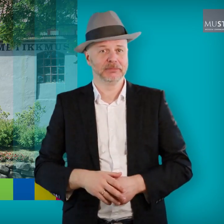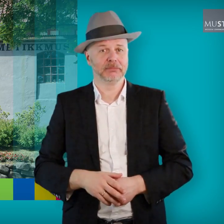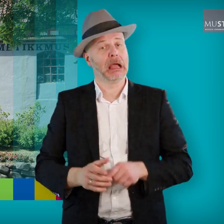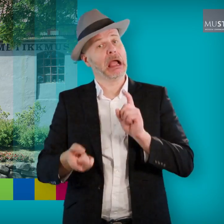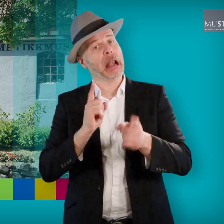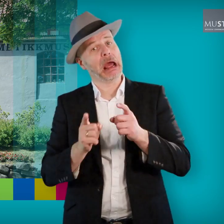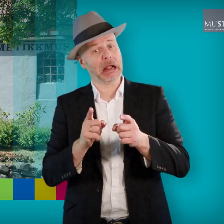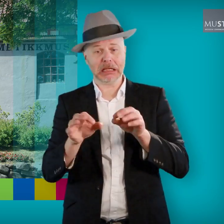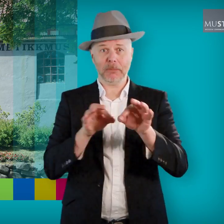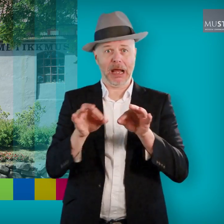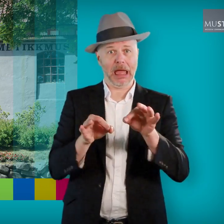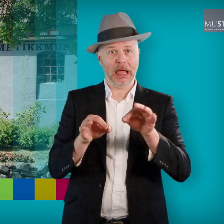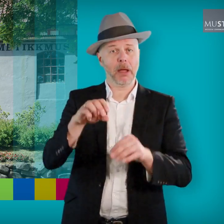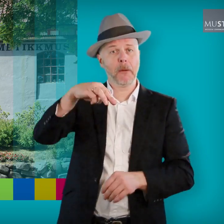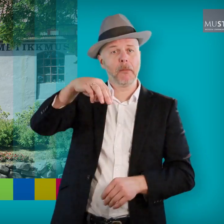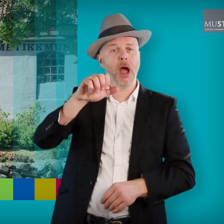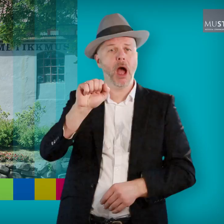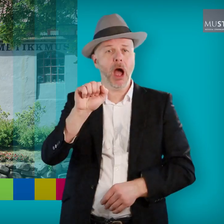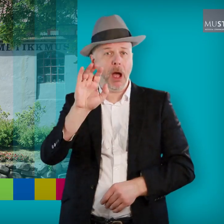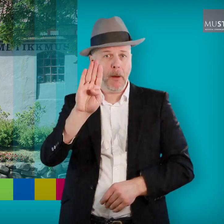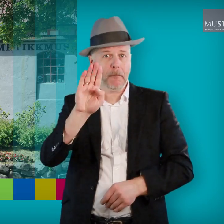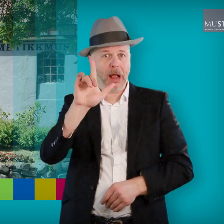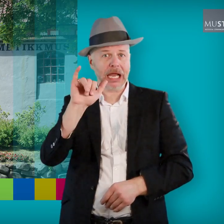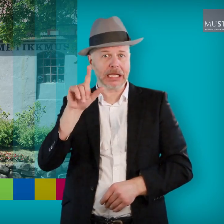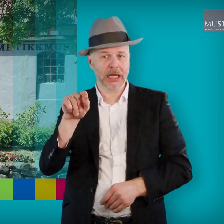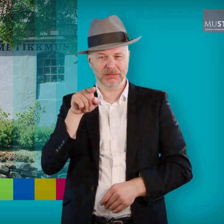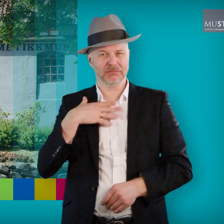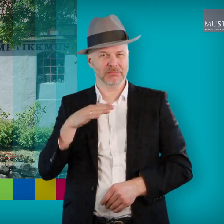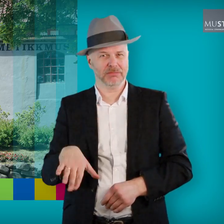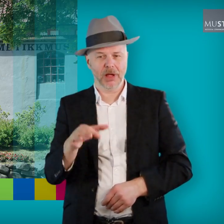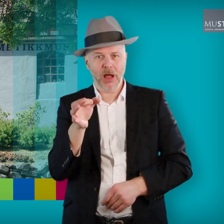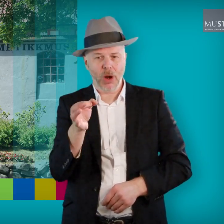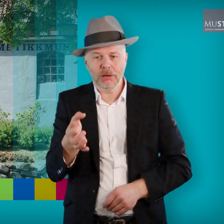Eller spille Mabless. Et klinkekulespill.